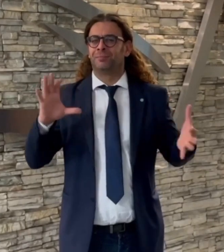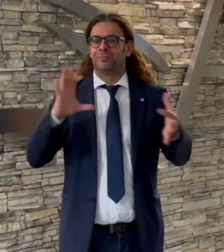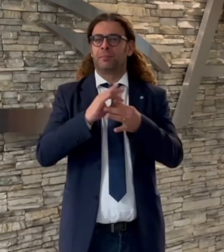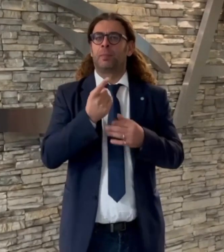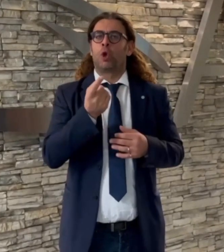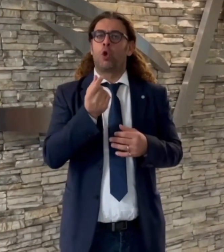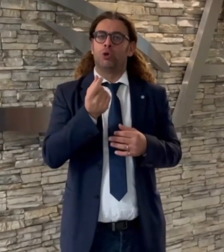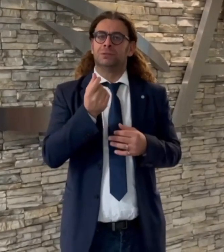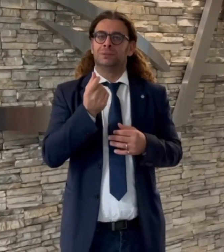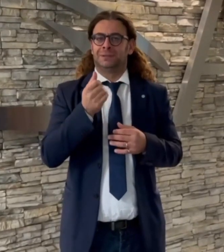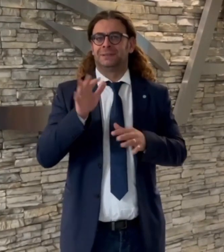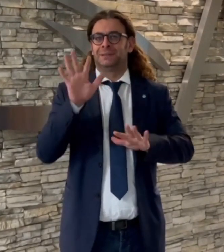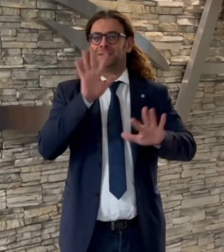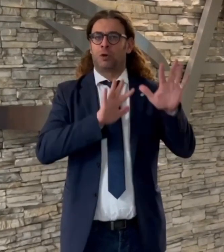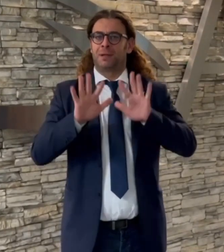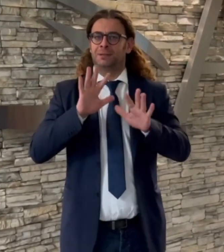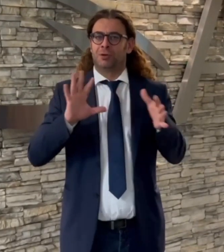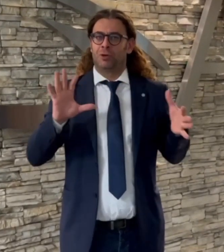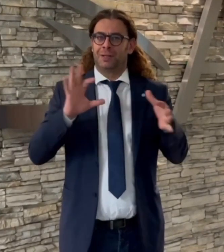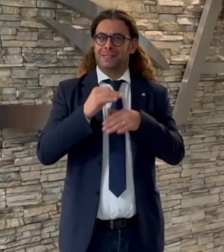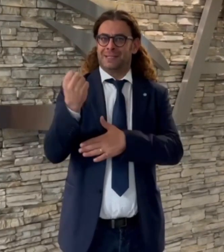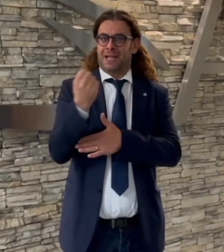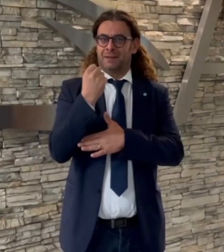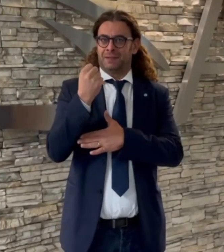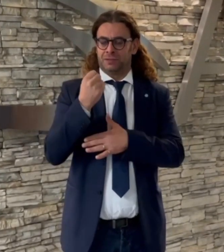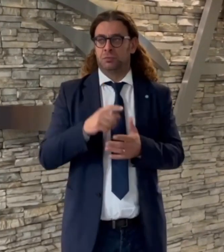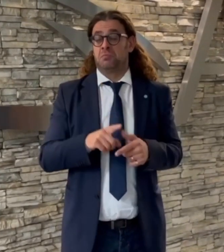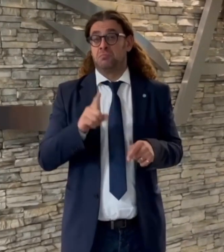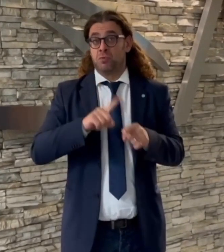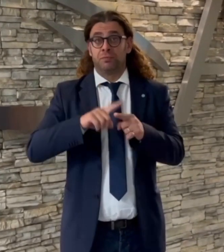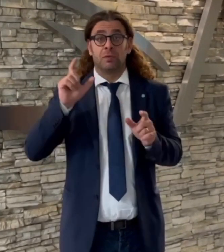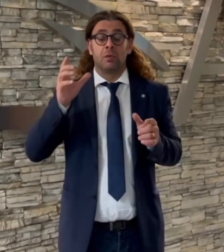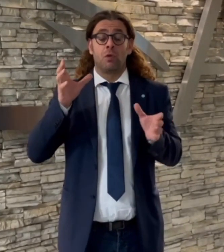gigabyte illimitati, cosa che attualmente non accade e sembra che noi sordi veniamo presi